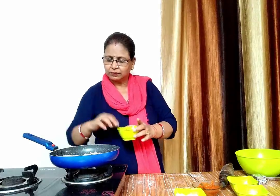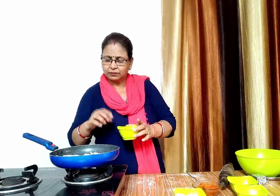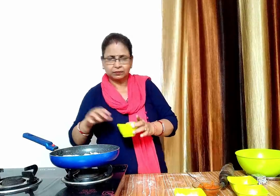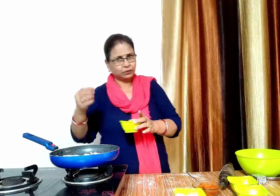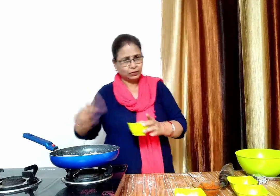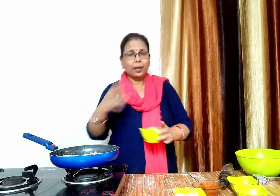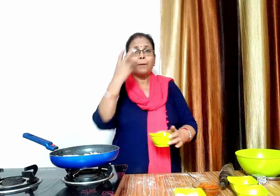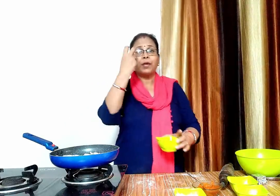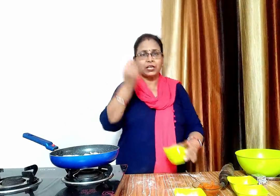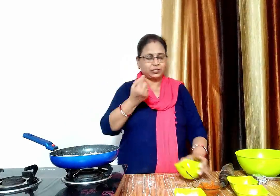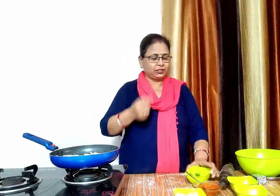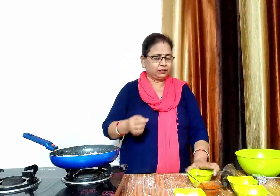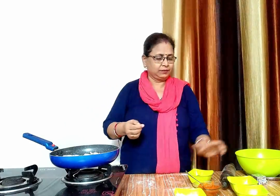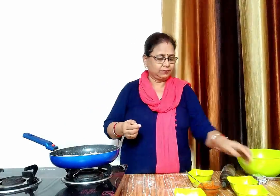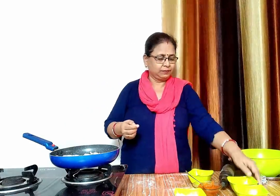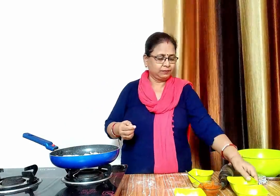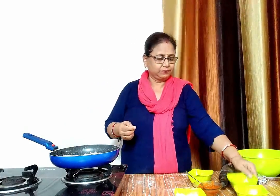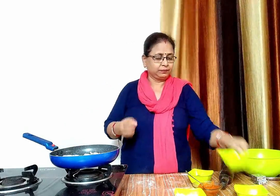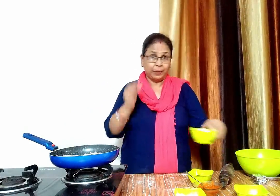एक कटा हुआ प्याद इसे भी क्यूप्स में ही काटा है